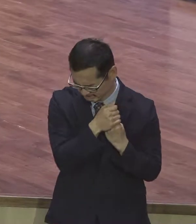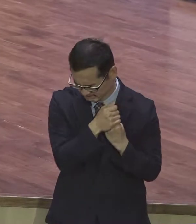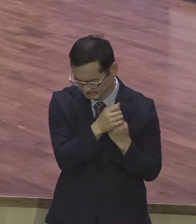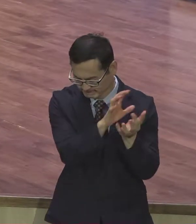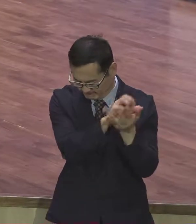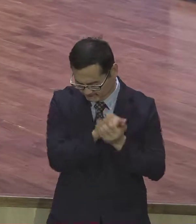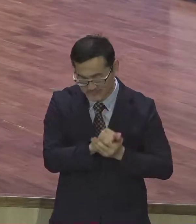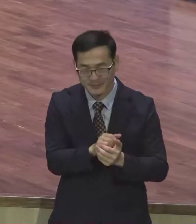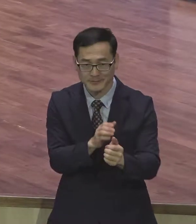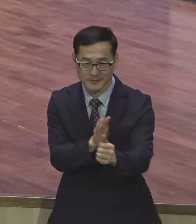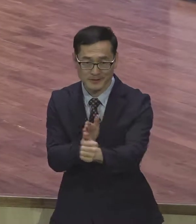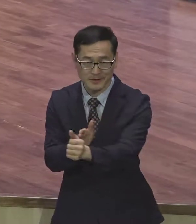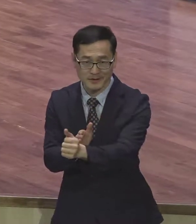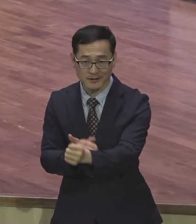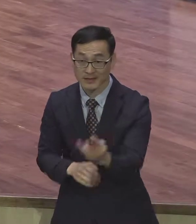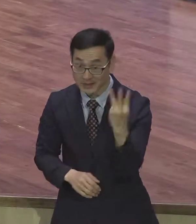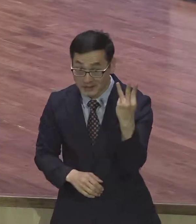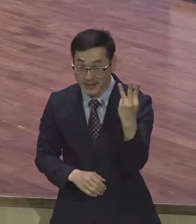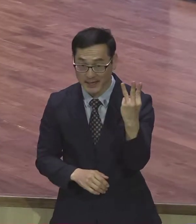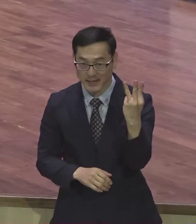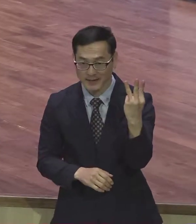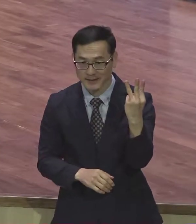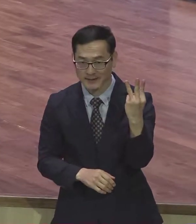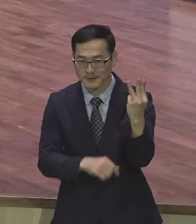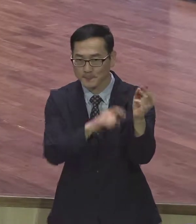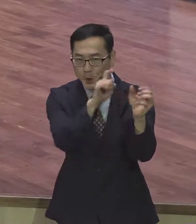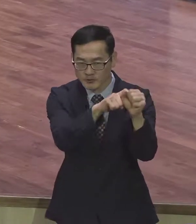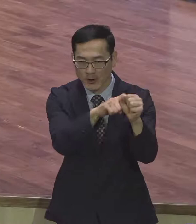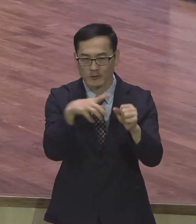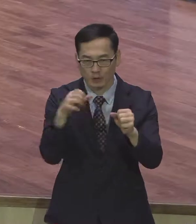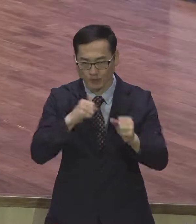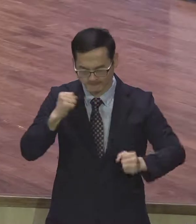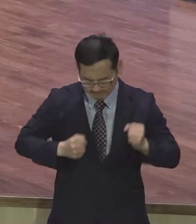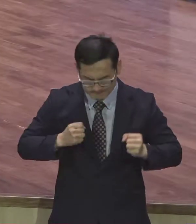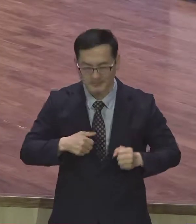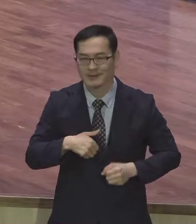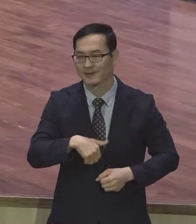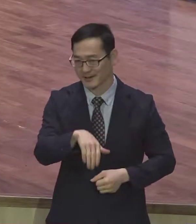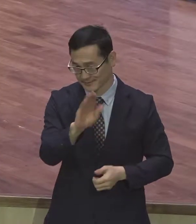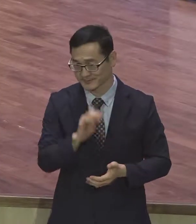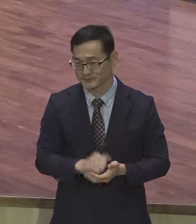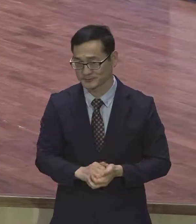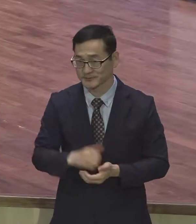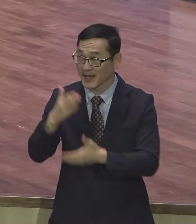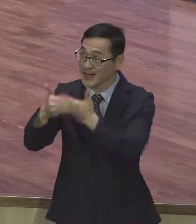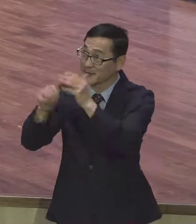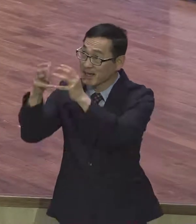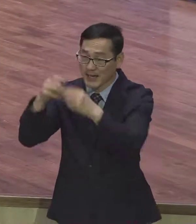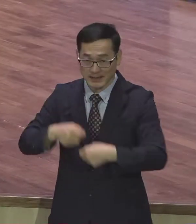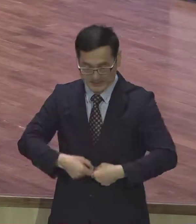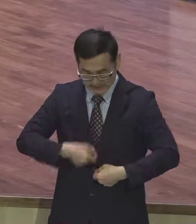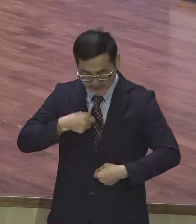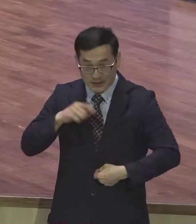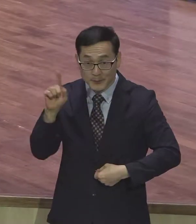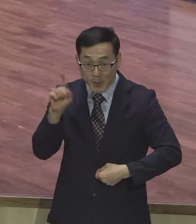평강과 희락. 이거 잡고 가세요. 첫째로 하나님의 나라의 어이는 뭐냐. 로마서가